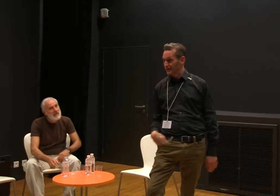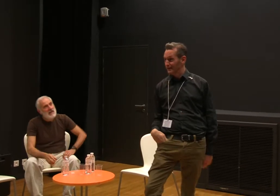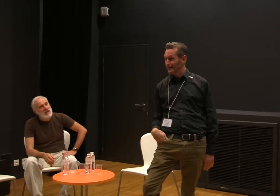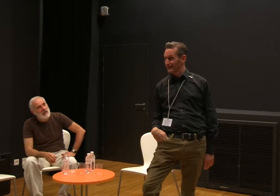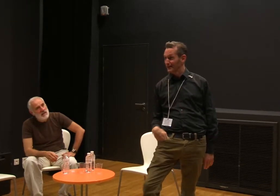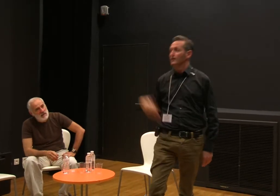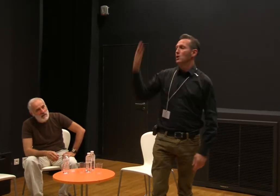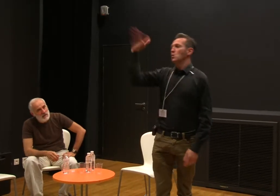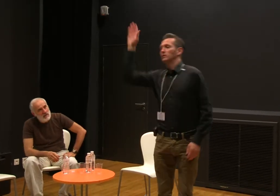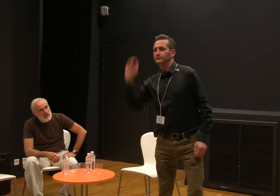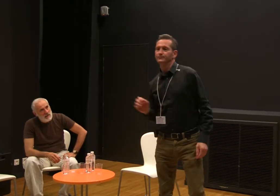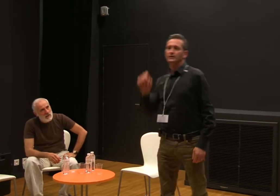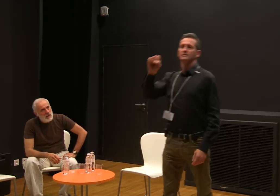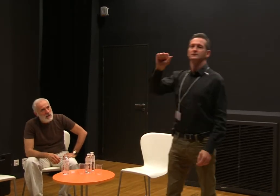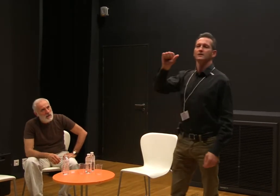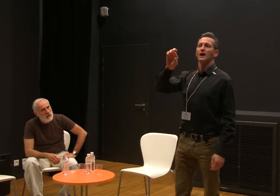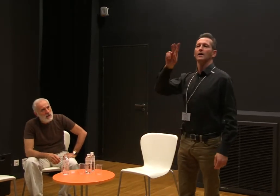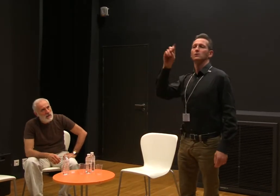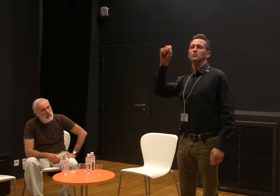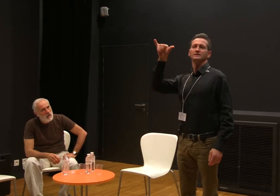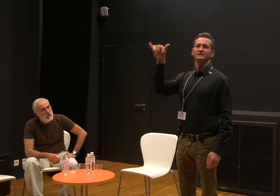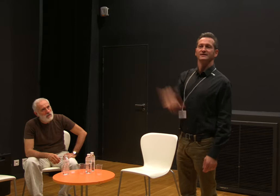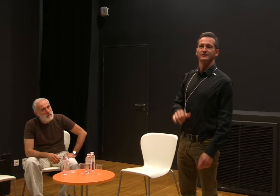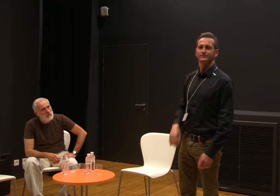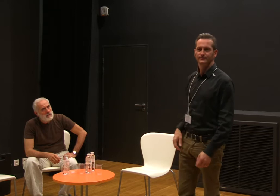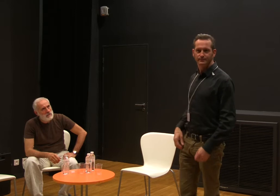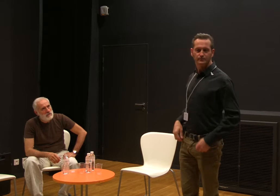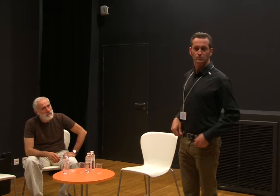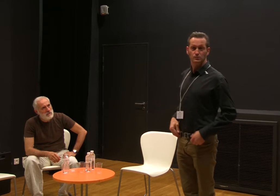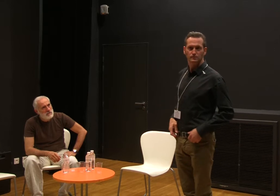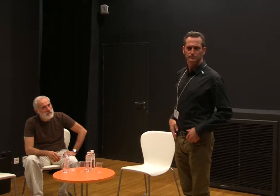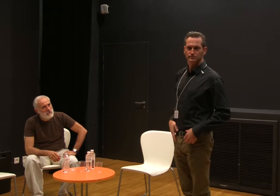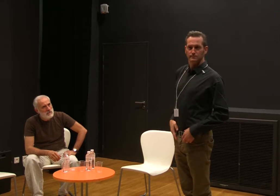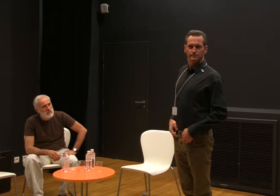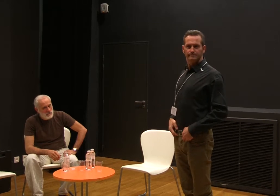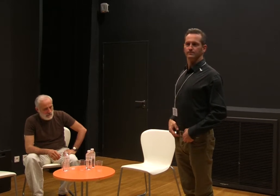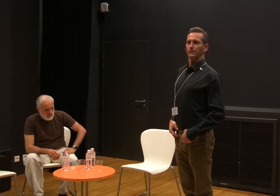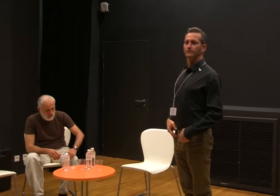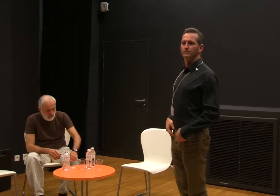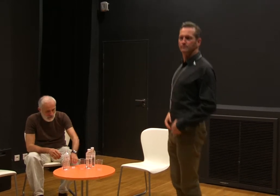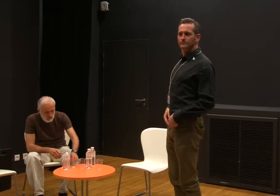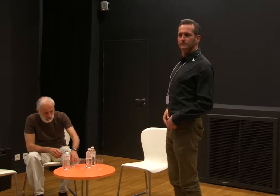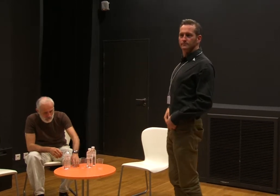Jamel, la main dans la poche. Un autre. Sarkozy. Quel est le signe de Sarkozy ?